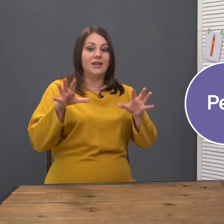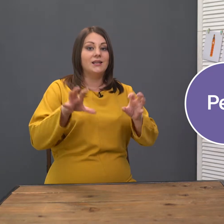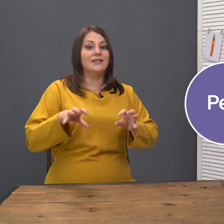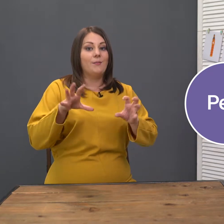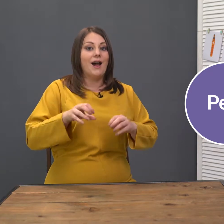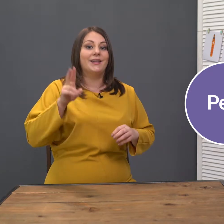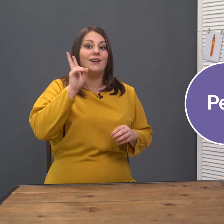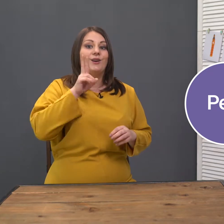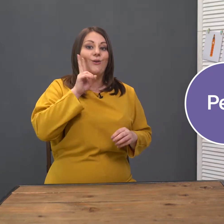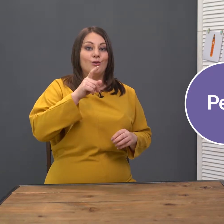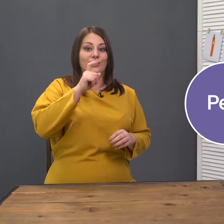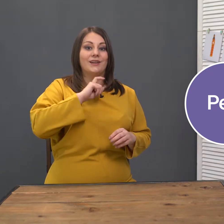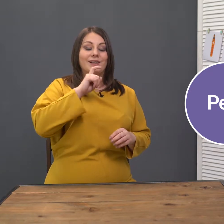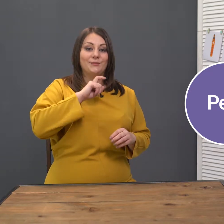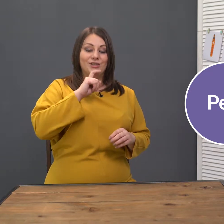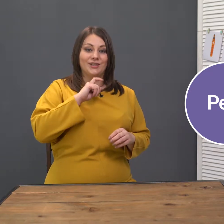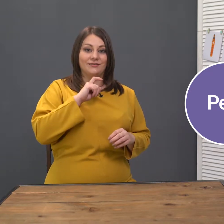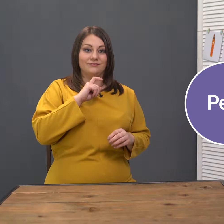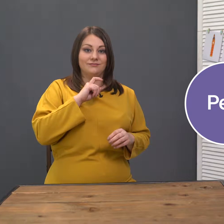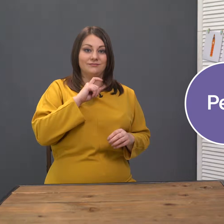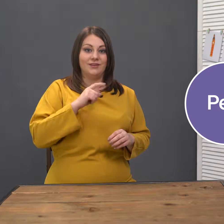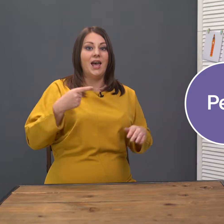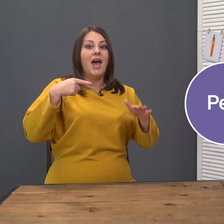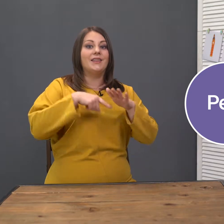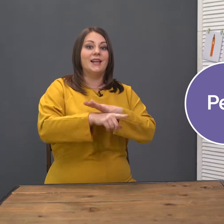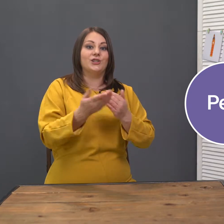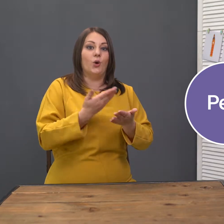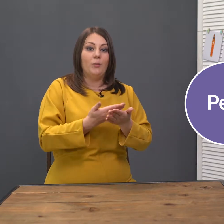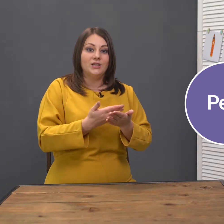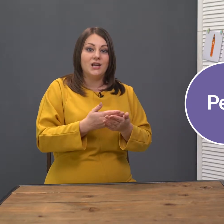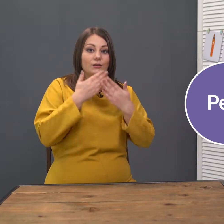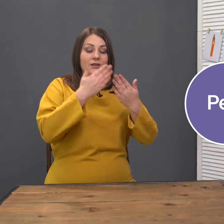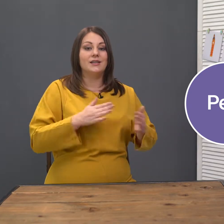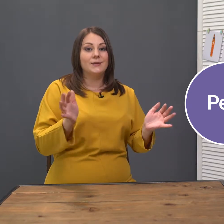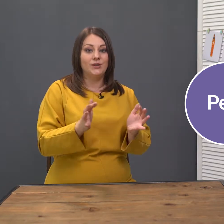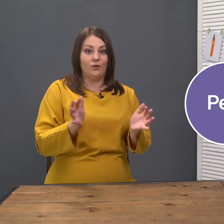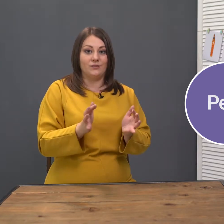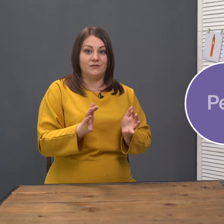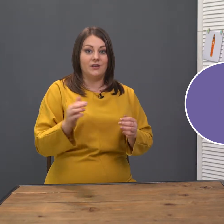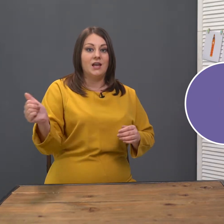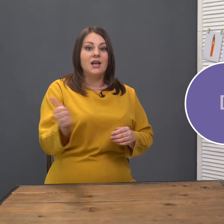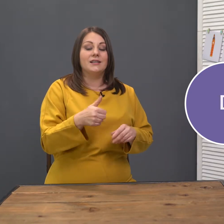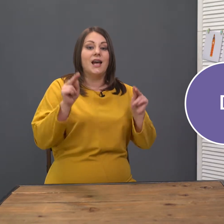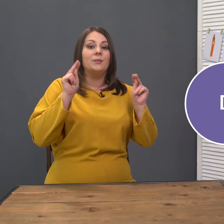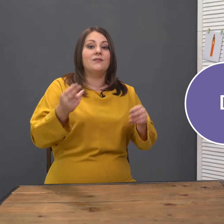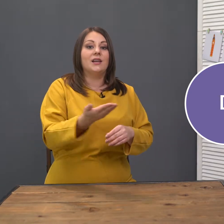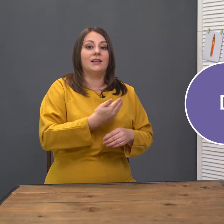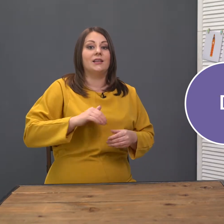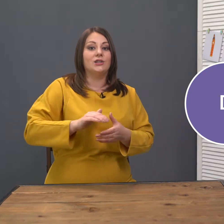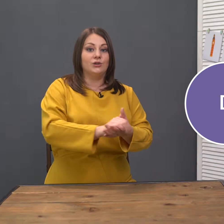– собаки, кошки, хомячки. Начнем, пожалуй, с питомцев. Самые верные наши